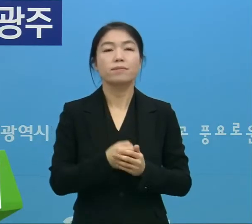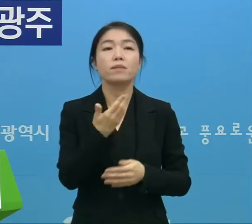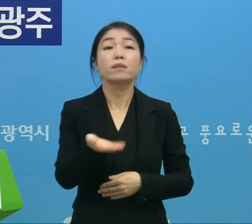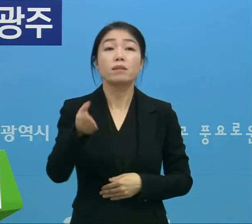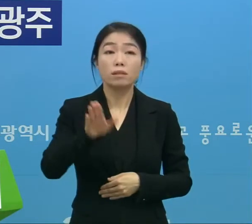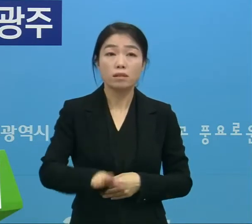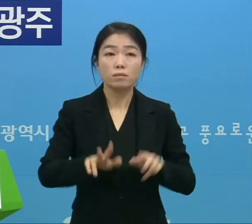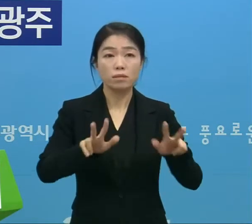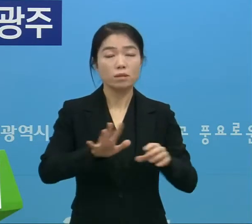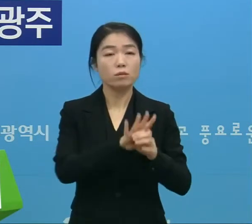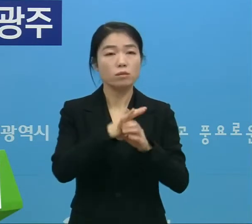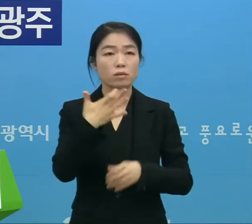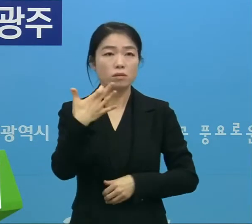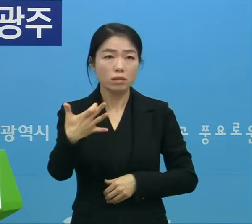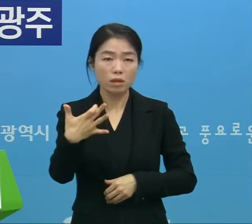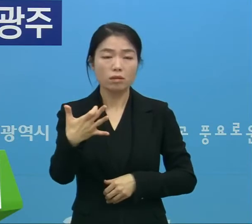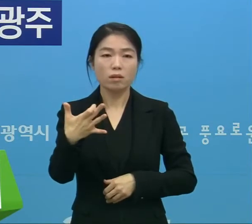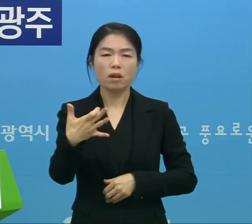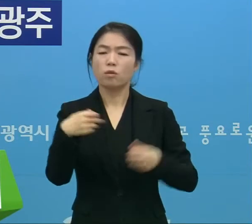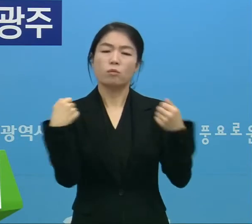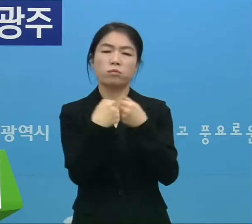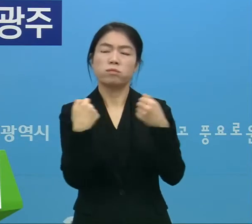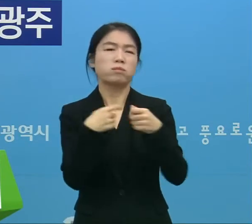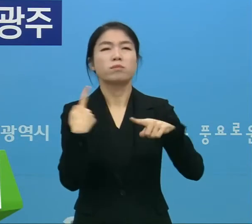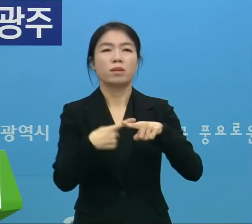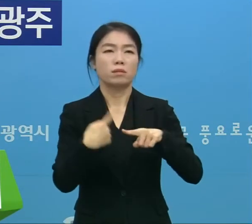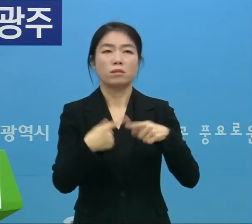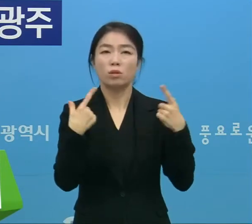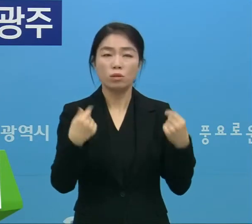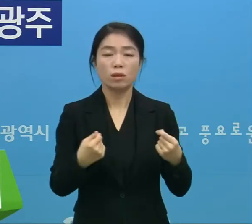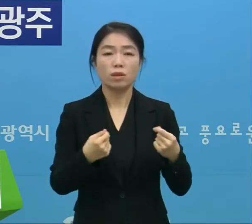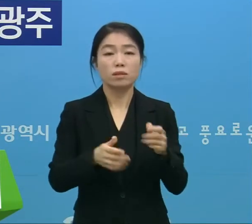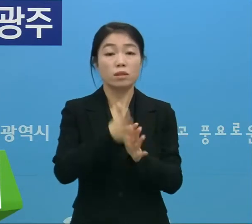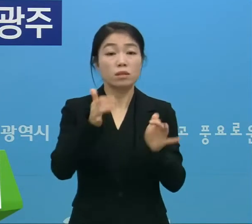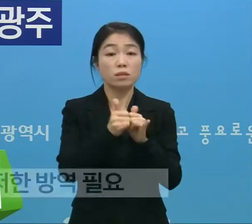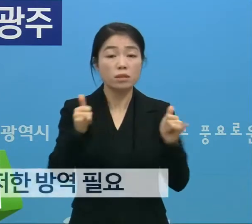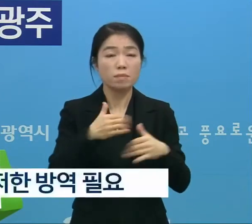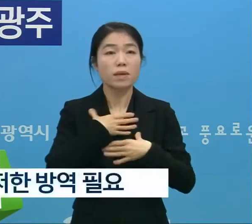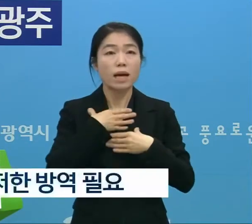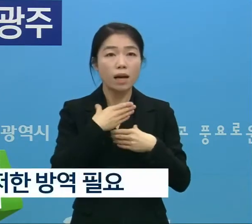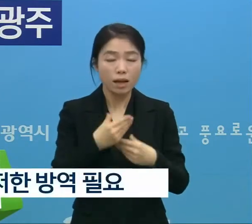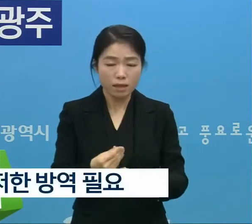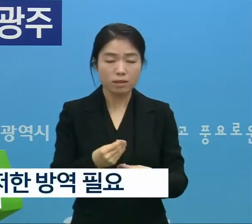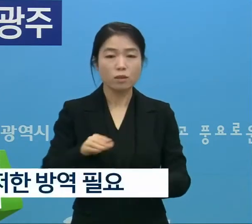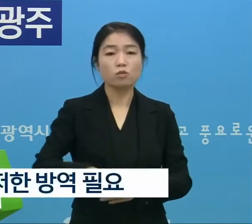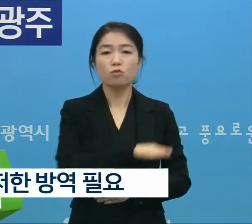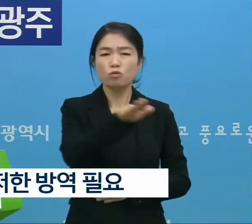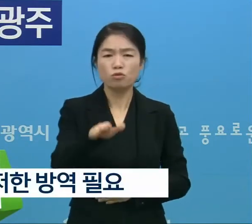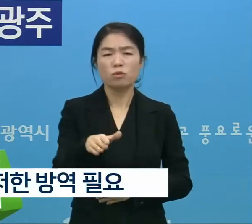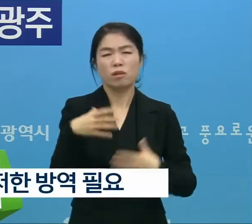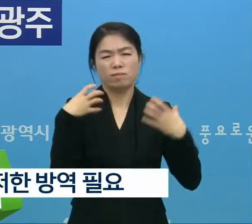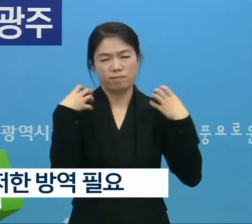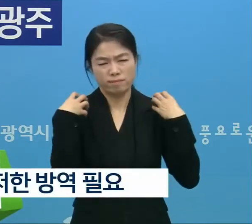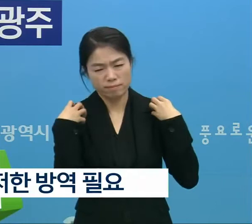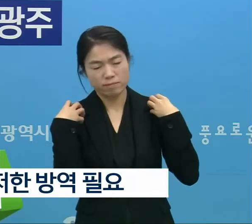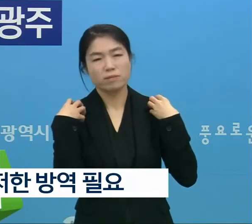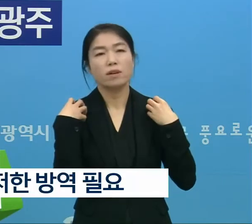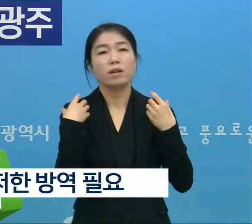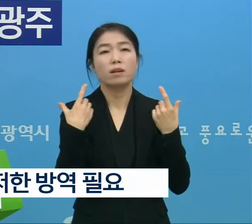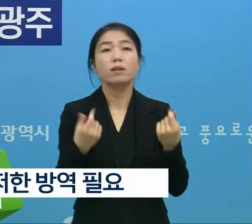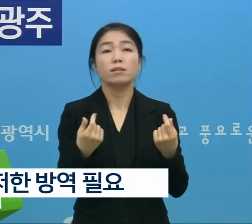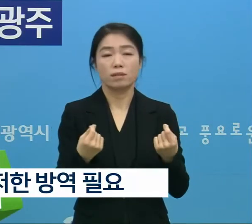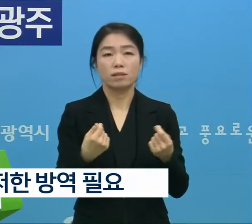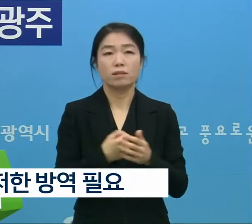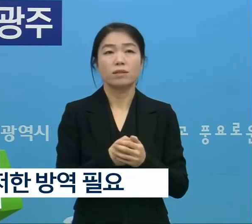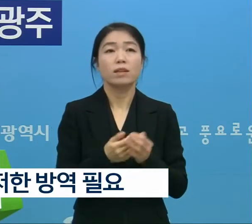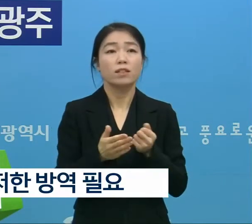하지만 지금은 코로나19와 전쟁 중입니다. 시민들의 안전이 우리의 양 어깨에 달려 있습니다.